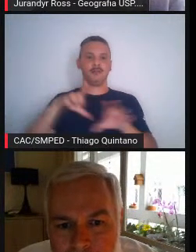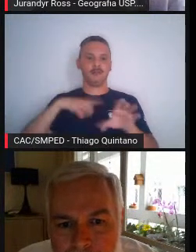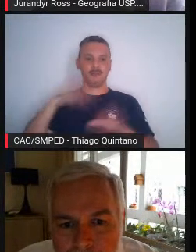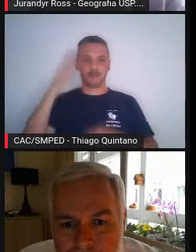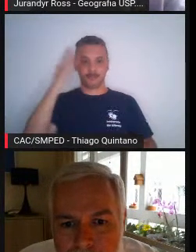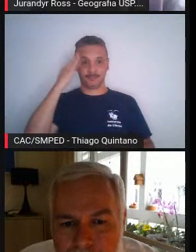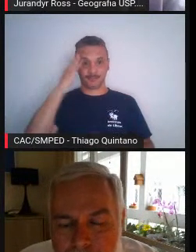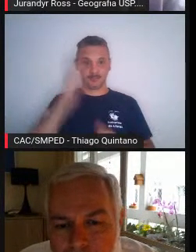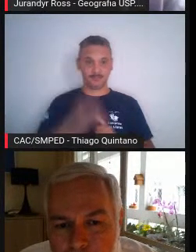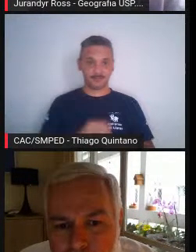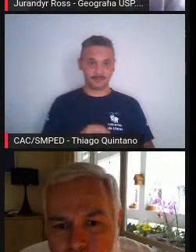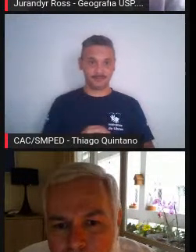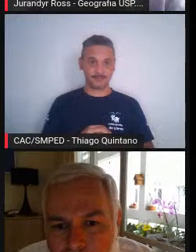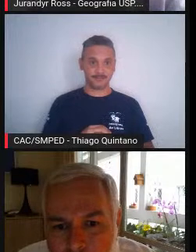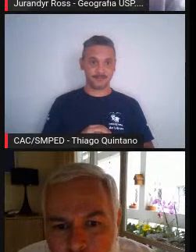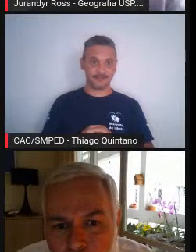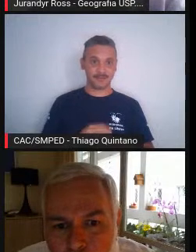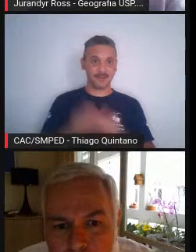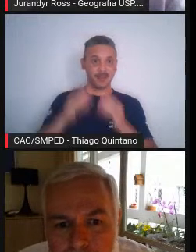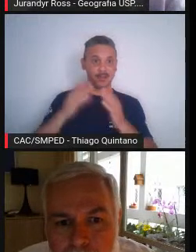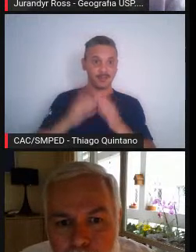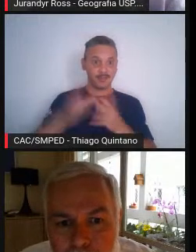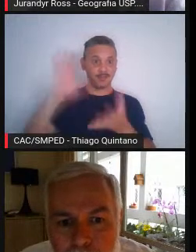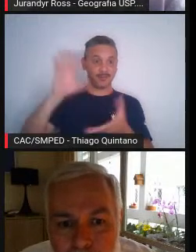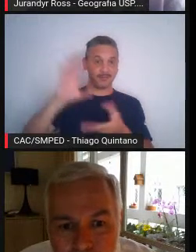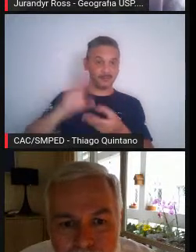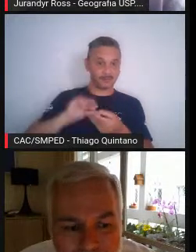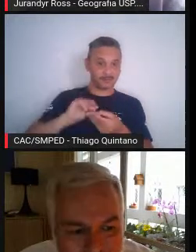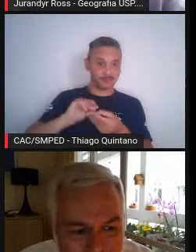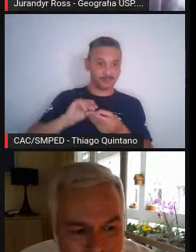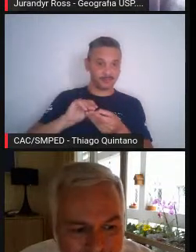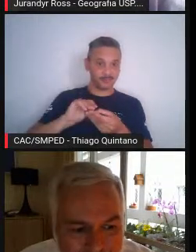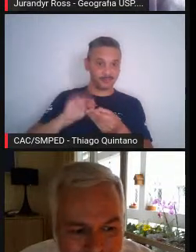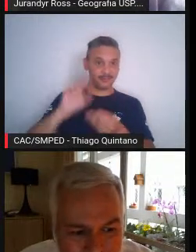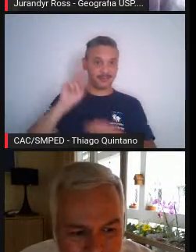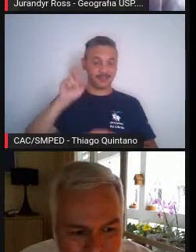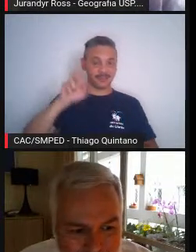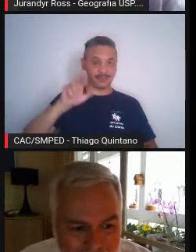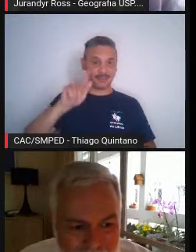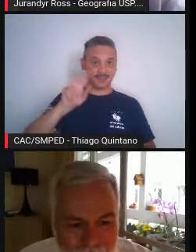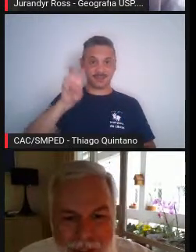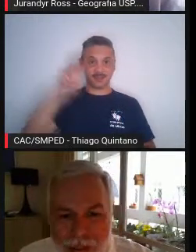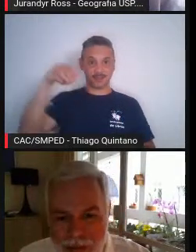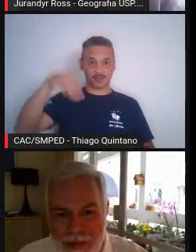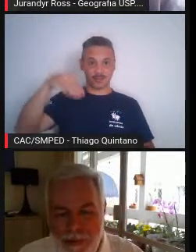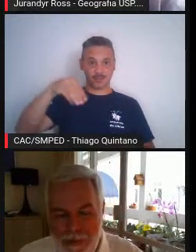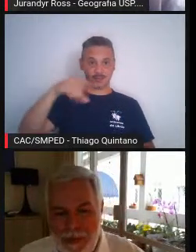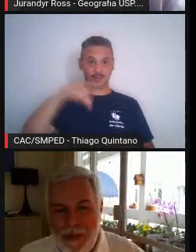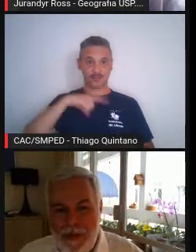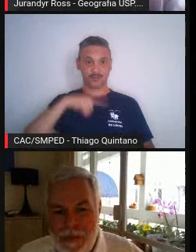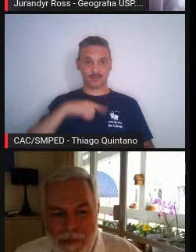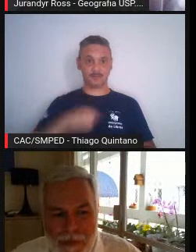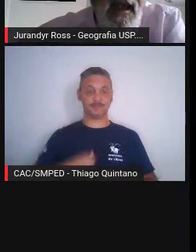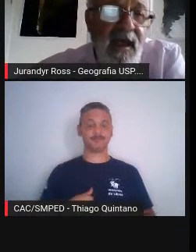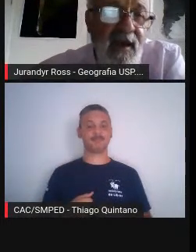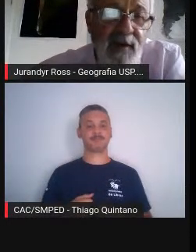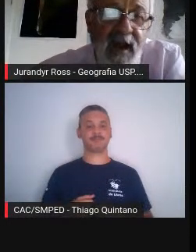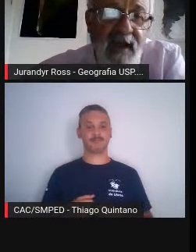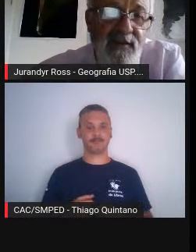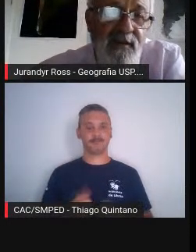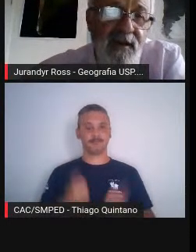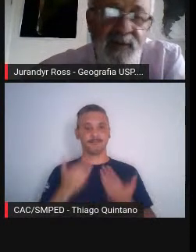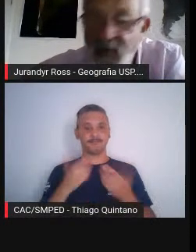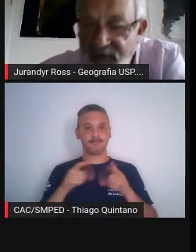aqui é o Henrique, queria lhe pedir para concluir em cinco minutos. Ah, que bom, eu já vou terminar, tá? E